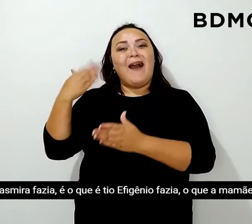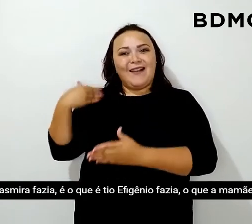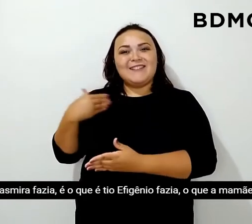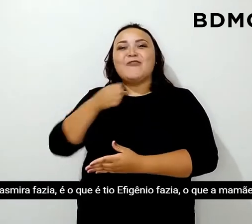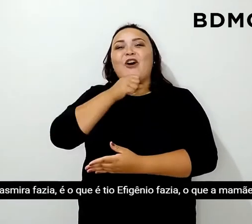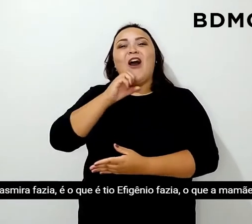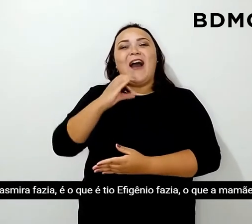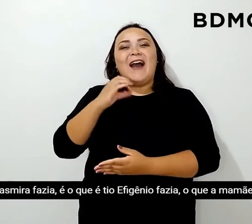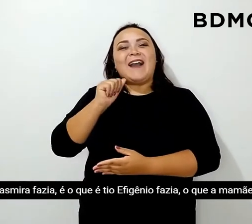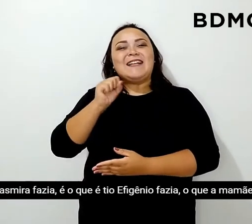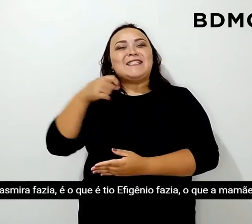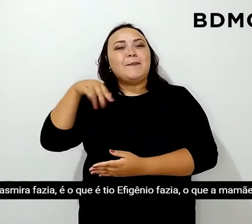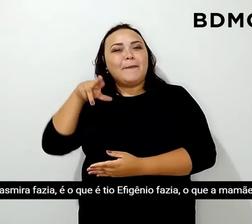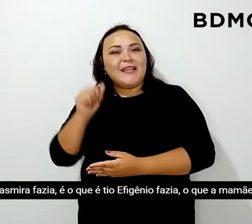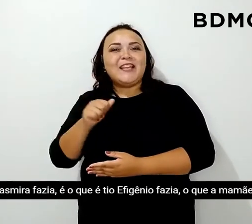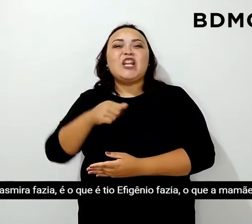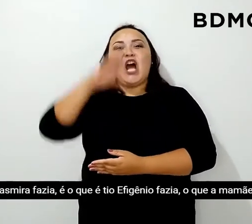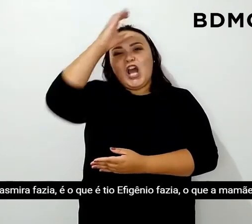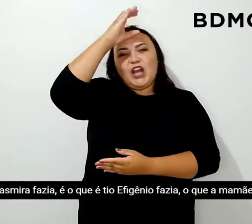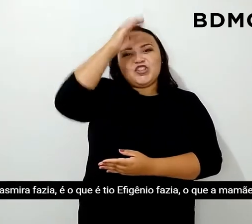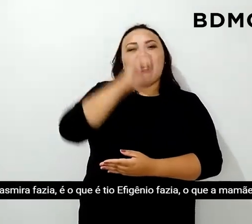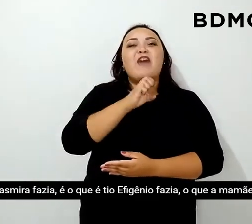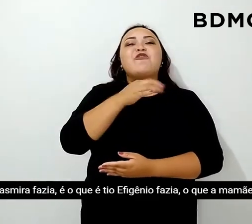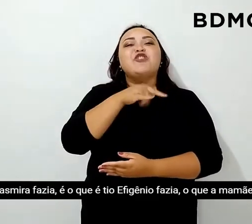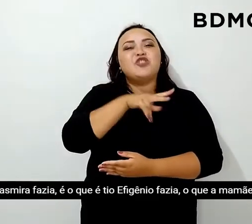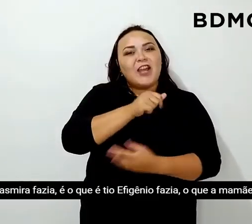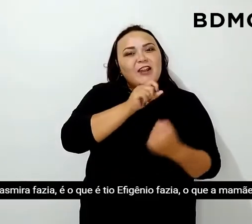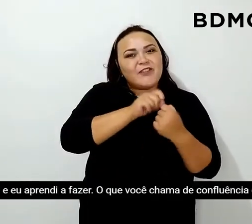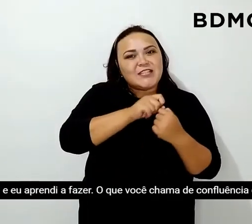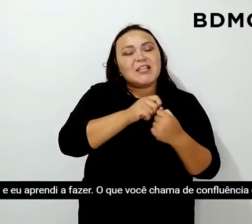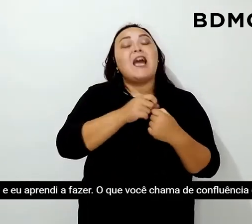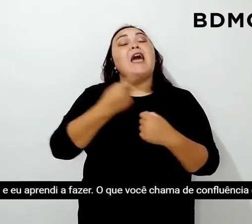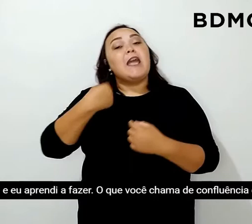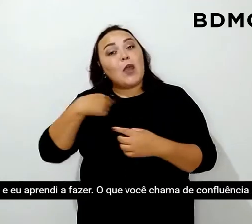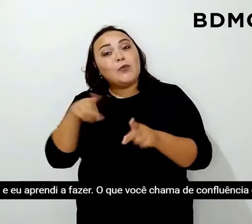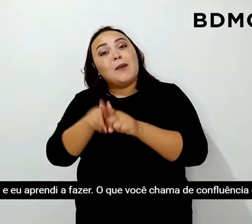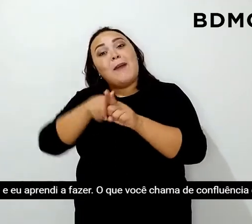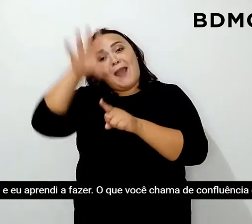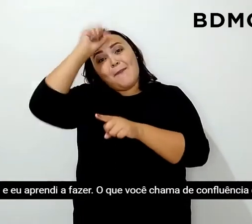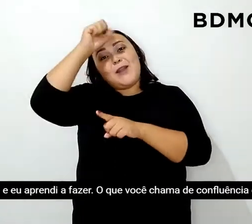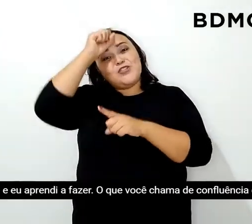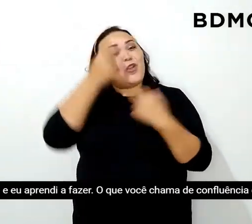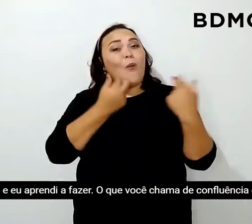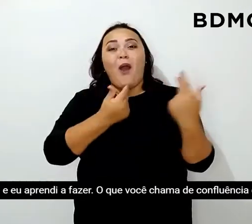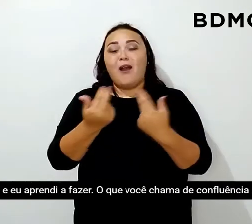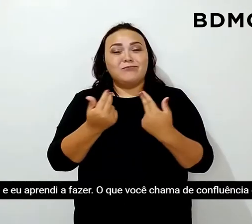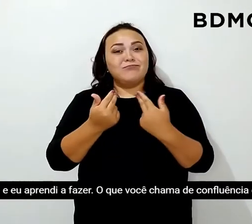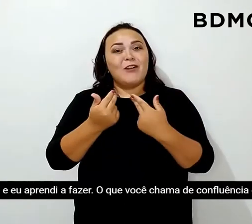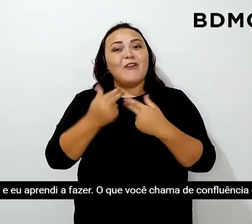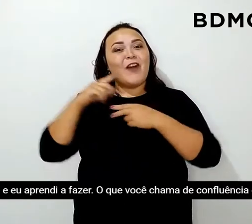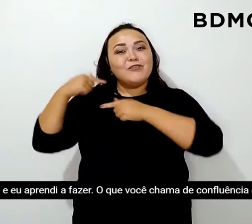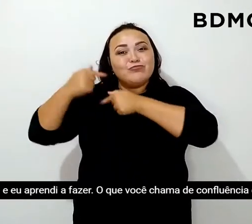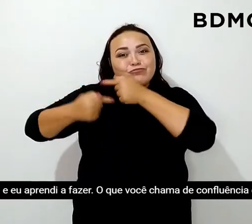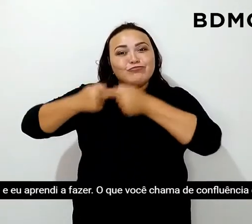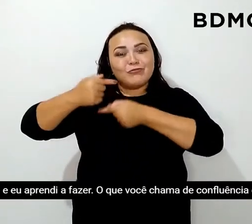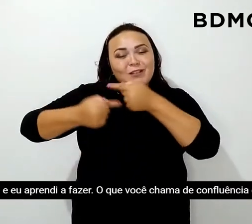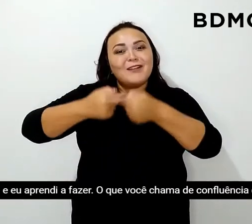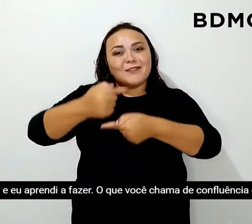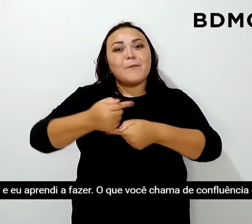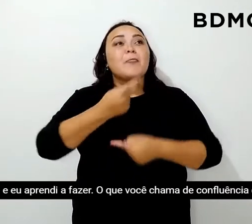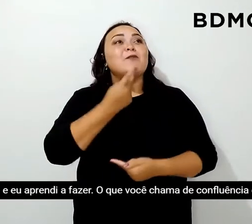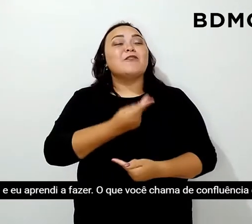vovó Cassimira fazia, é o que o Tia Efigênio fazia, é o que a mamãe fazia e é o que eu aprendi a fazer. É o que você chama de